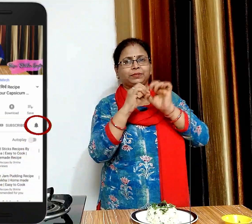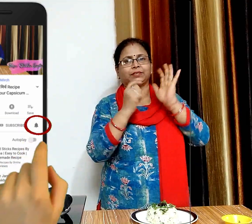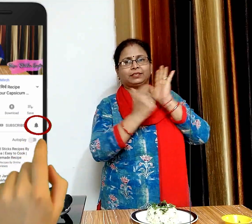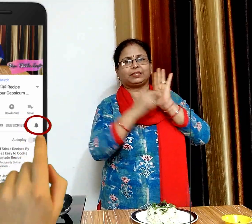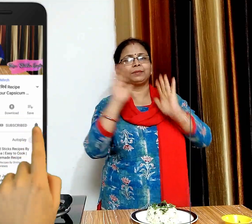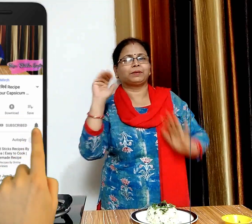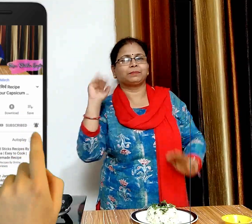सब्सक्राब करना नाम भूले